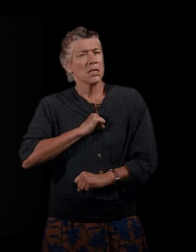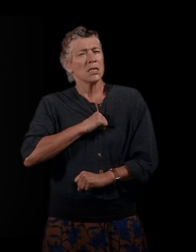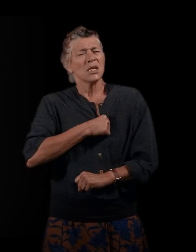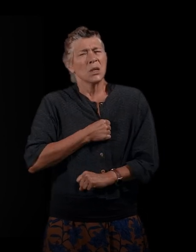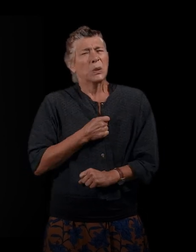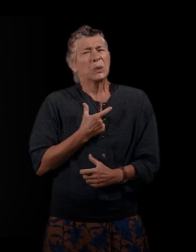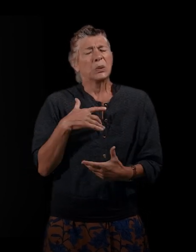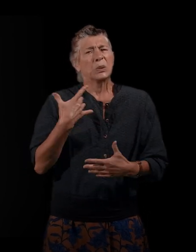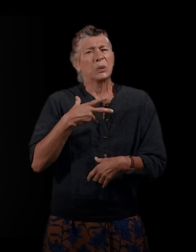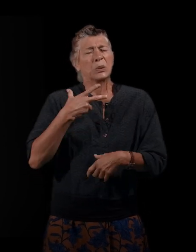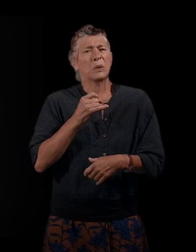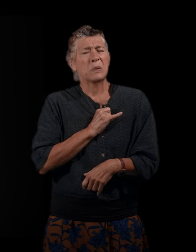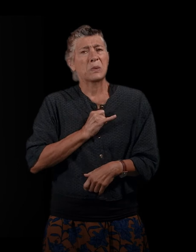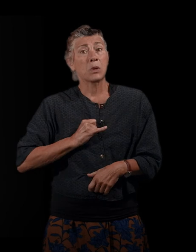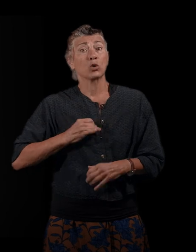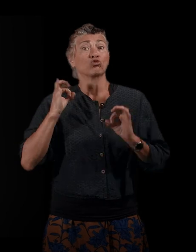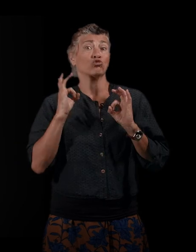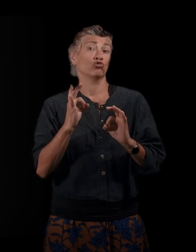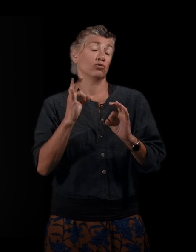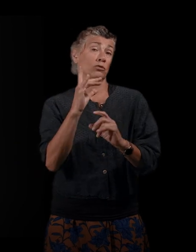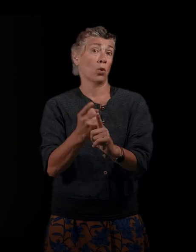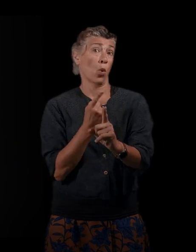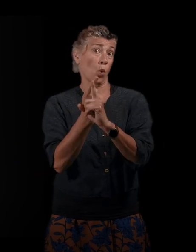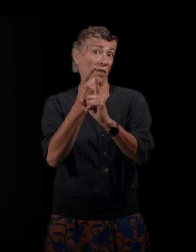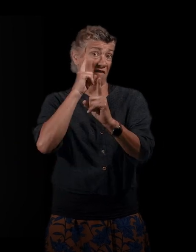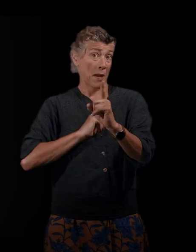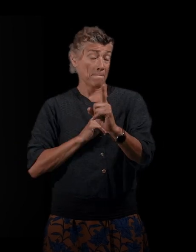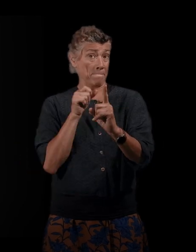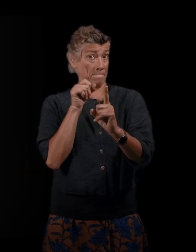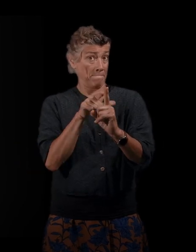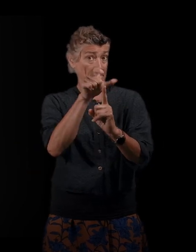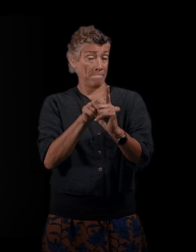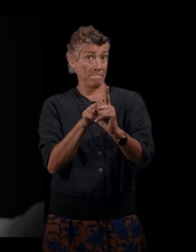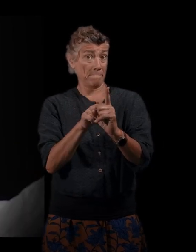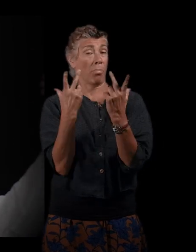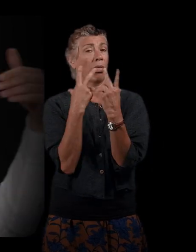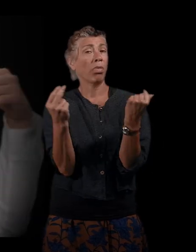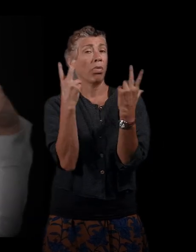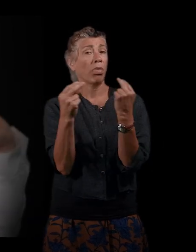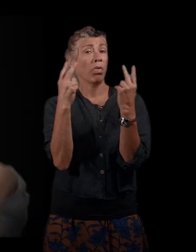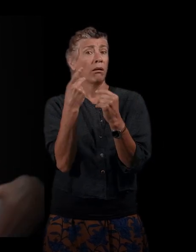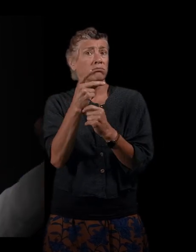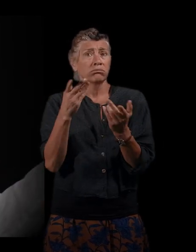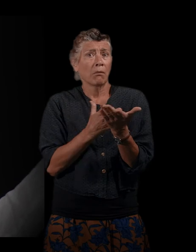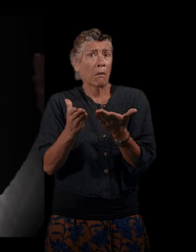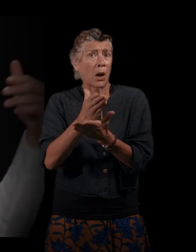Et j'ai eu la chance de rencontrer une femme qui m'a raconté tout son parcours, qui a remonté toute seule comme ça,